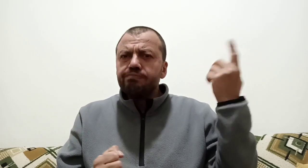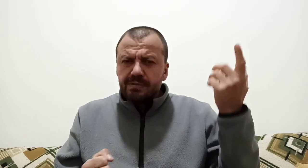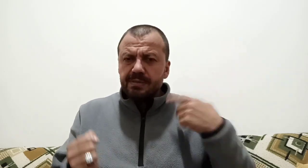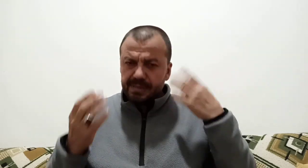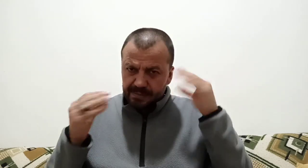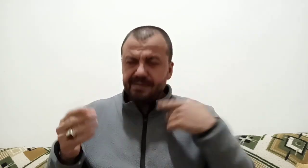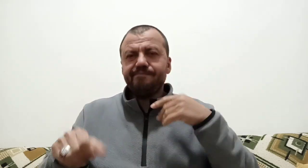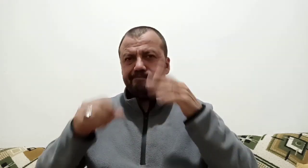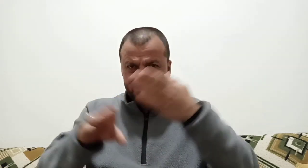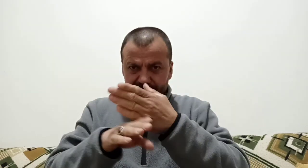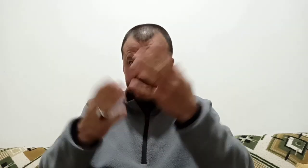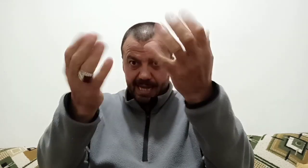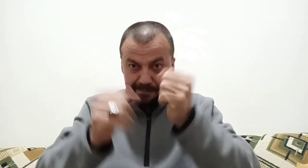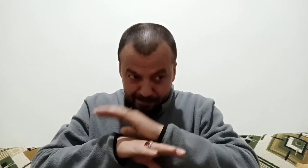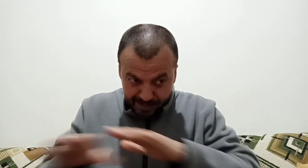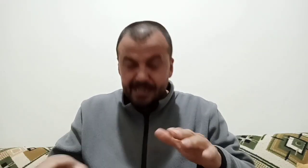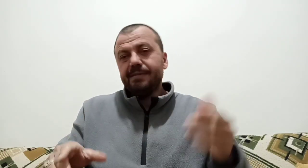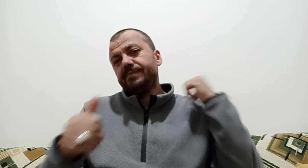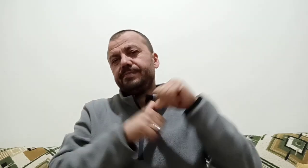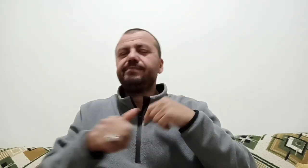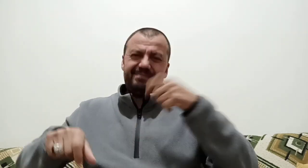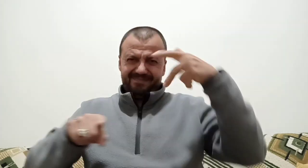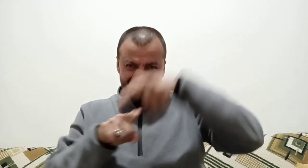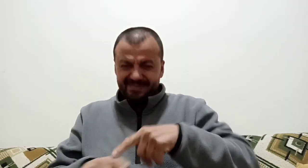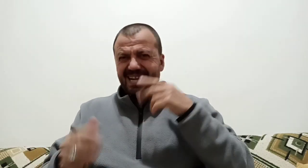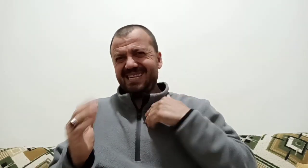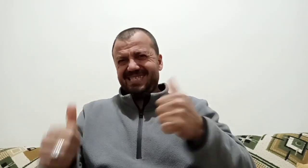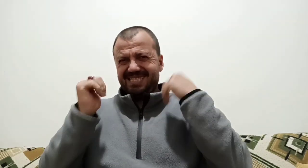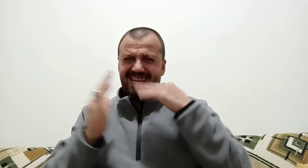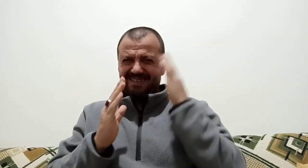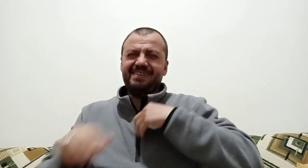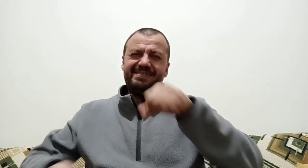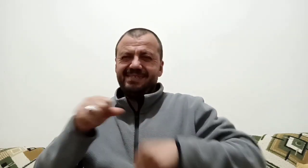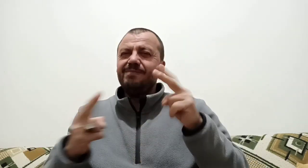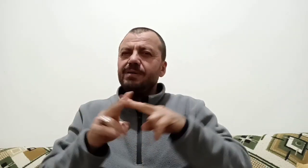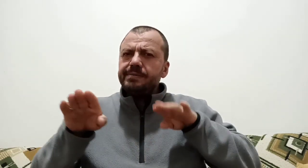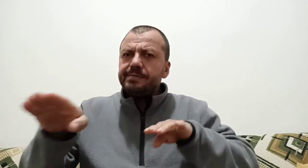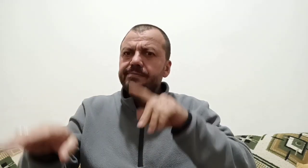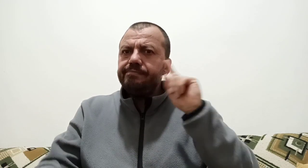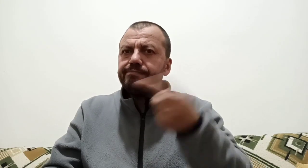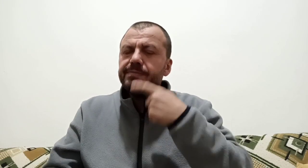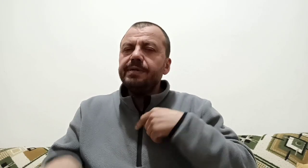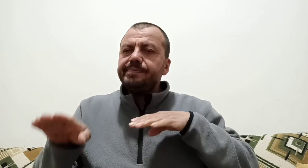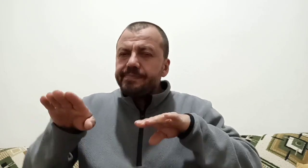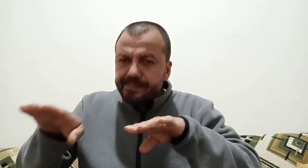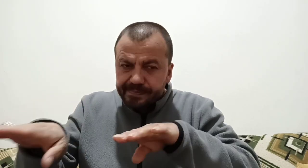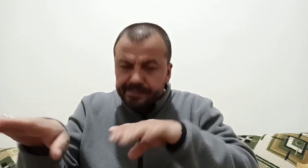ekmek